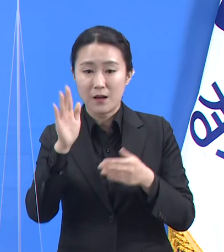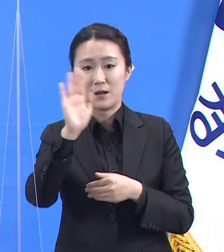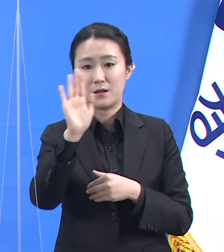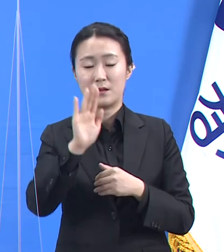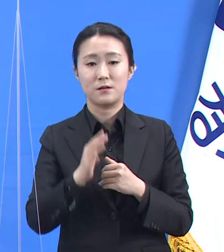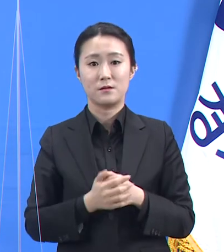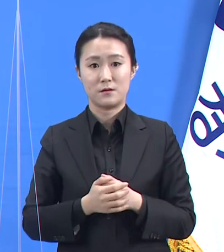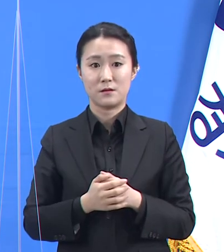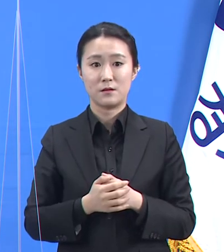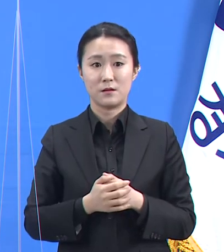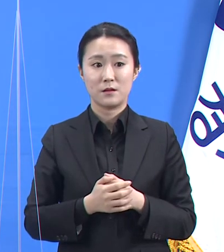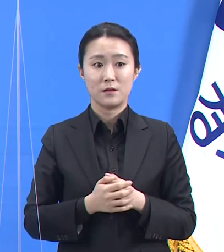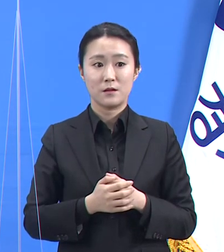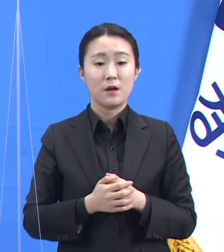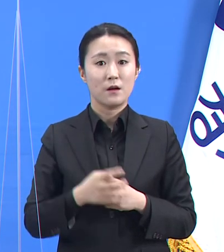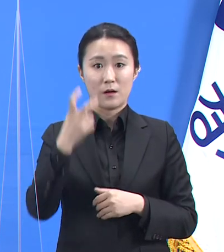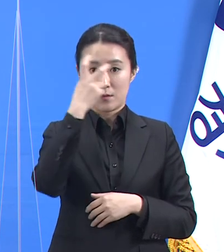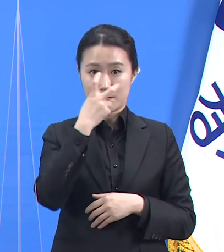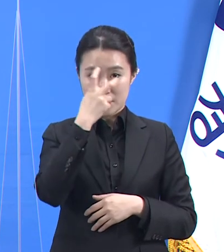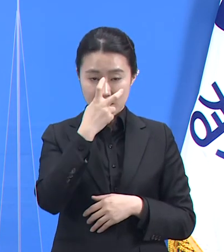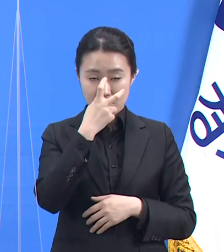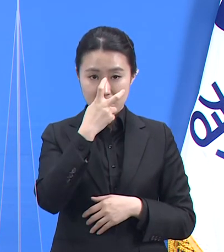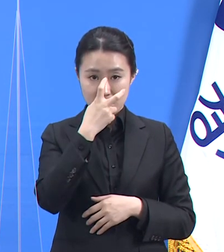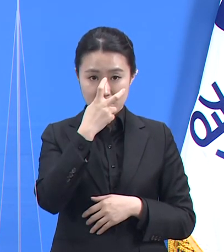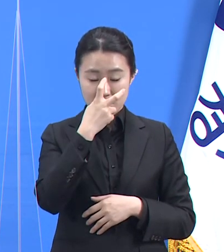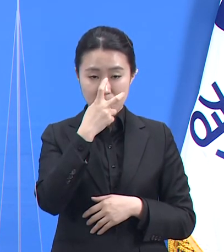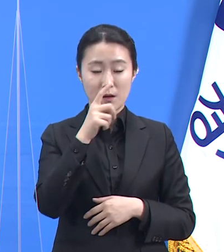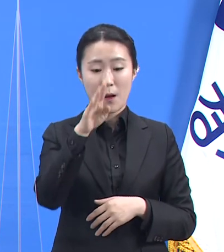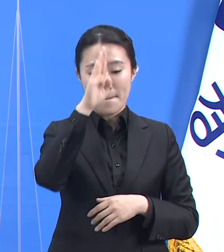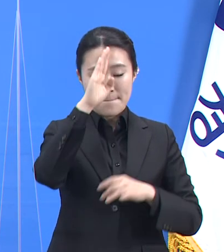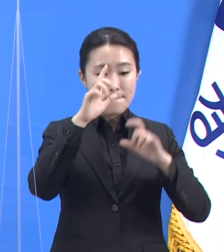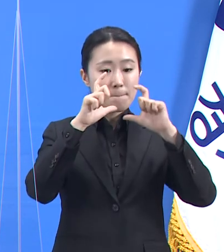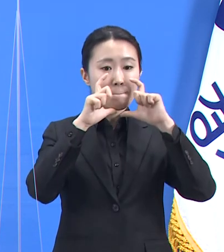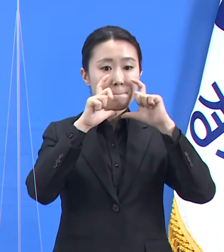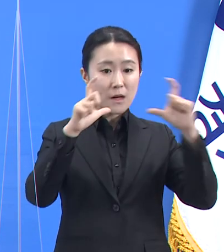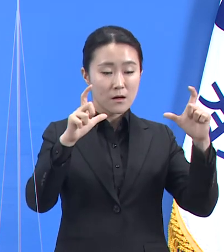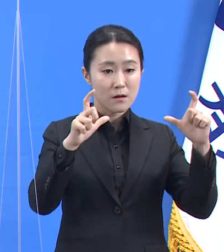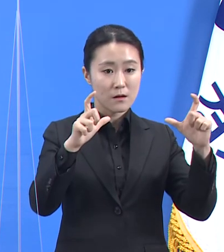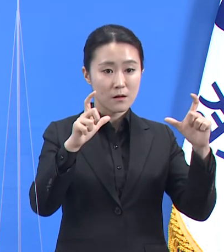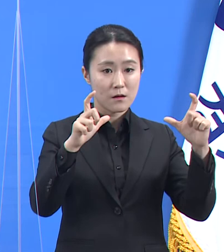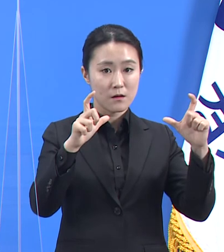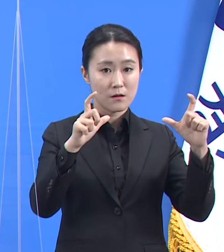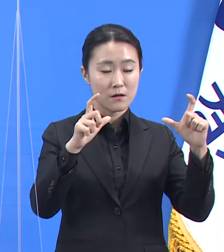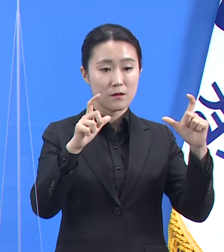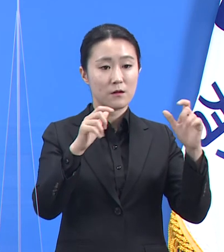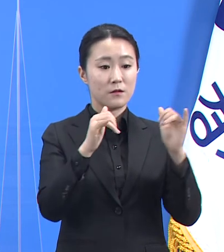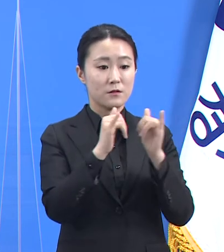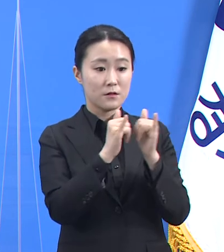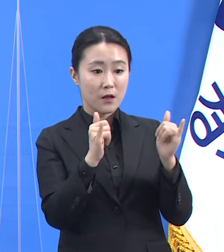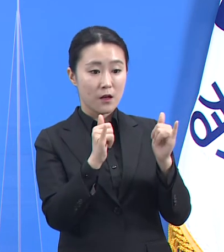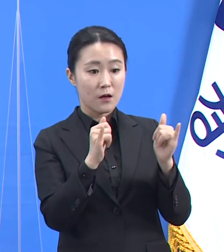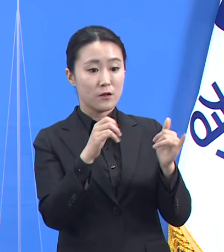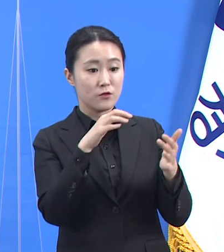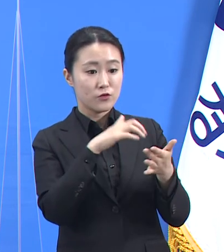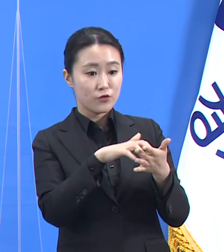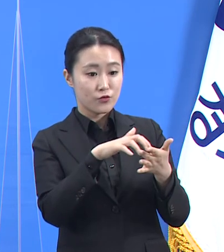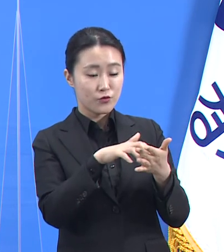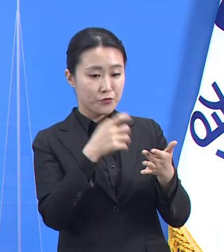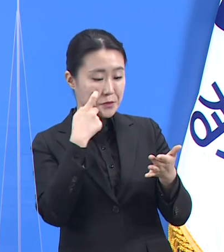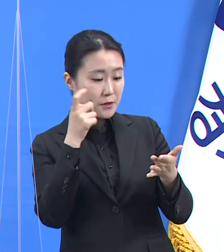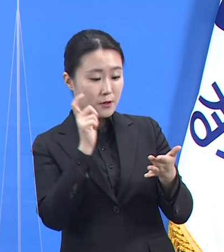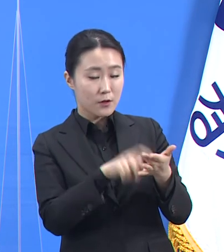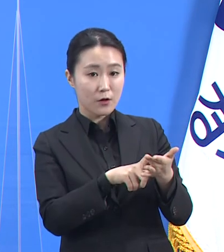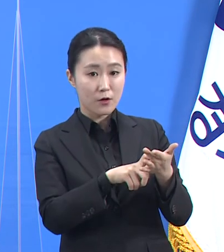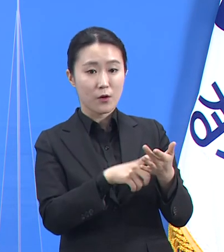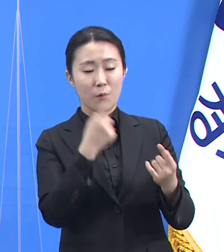대규모 선제검사는 감염자를 발견한 성과 대비 비용과 노력이 많이 드는 일입니다. 즉 효율이